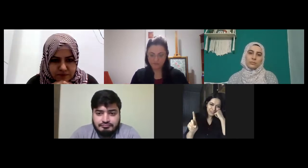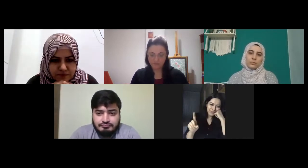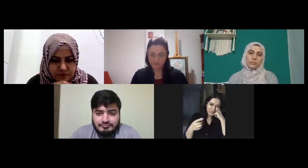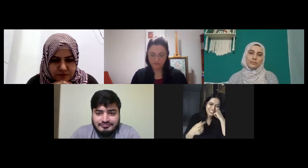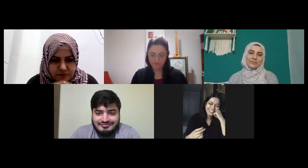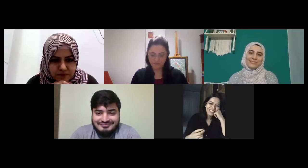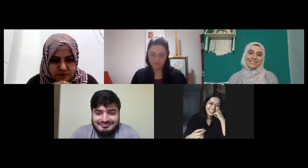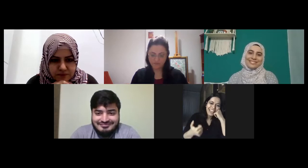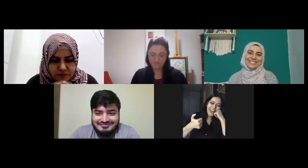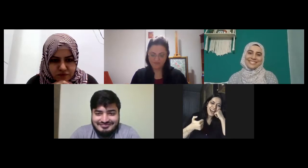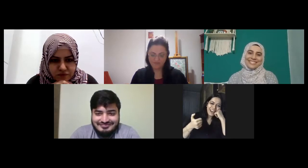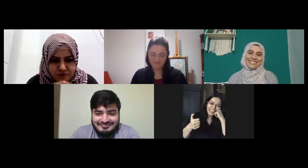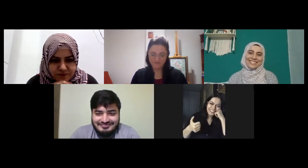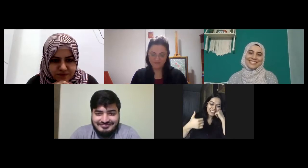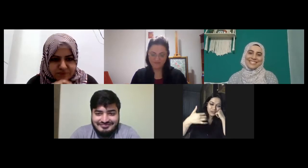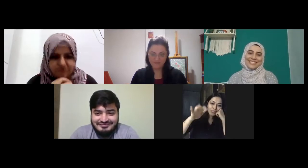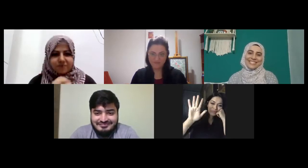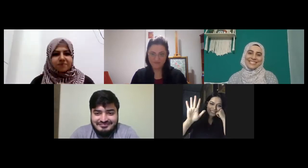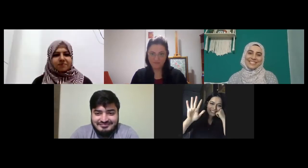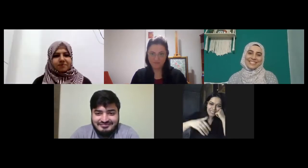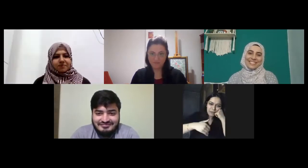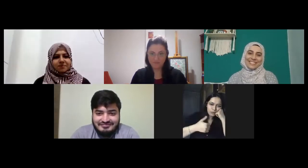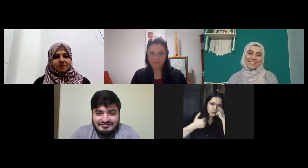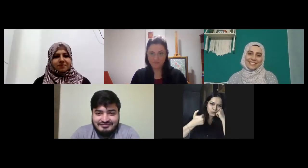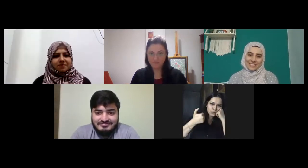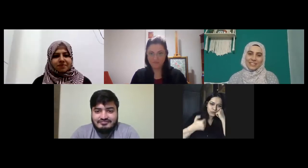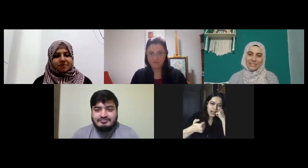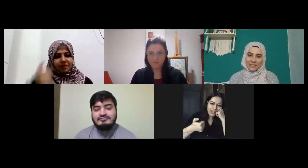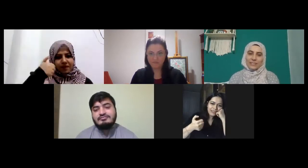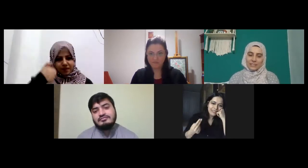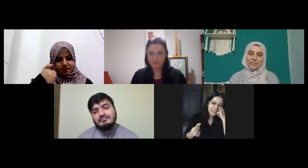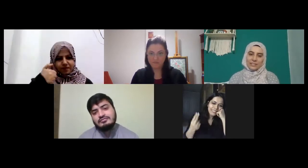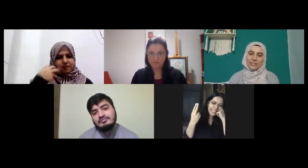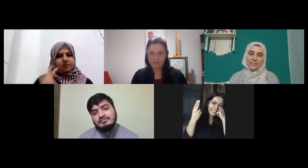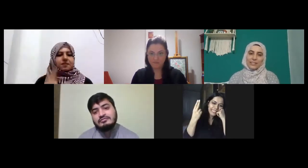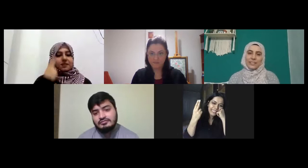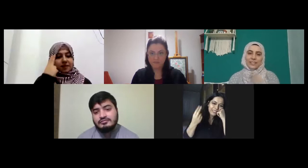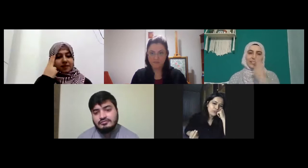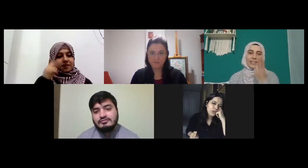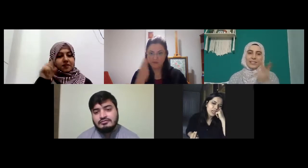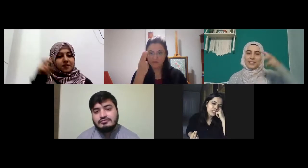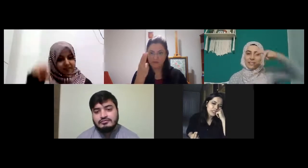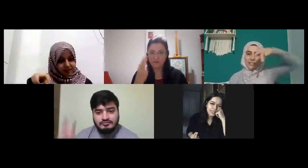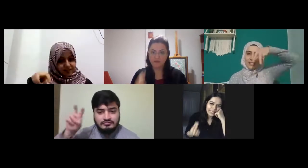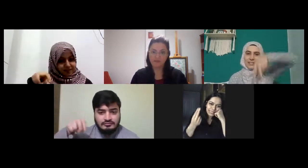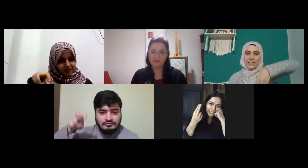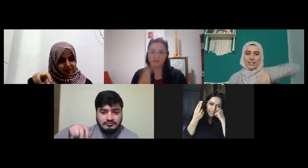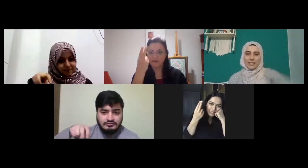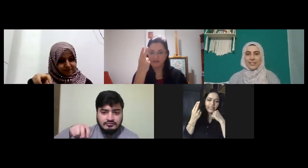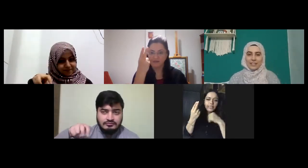sonrası altıdan şunları bilseniz temeli oturtursunuz altı yedi şöyle aşağıdan yedi